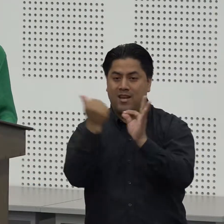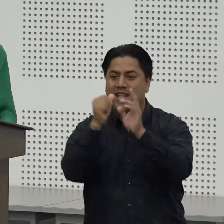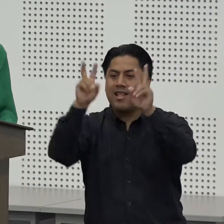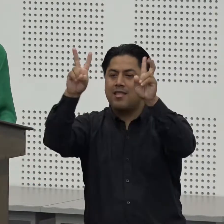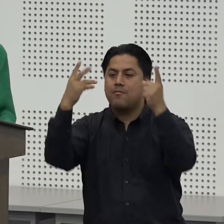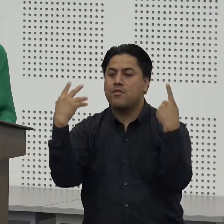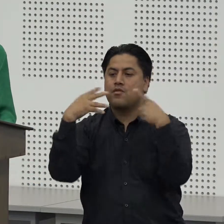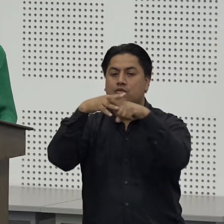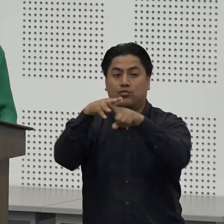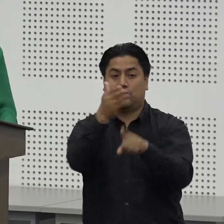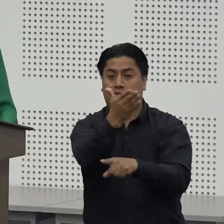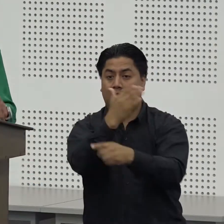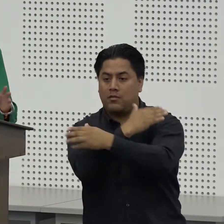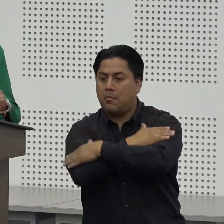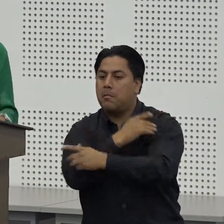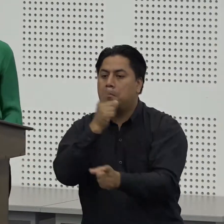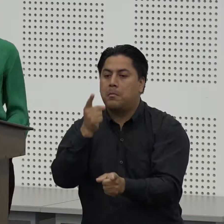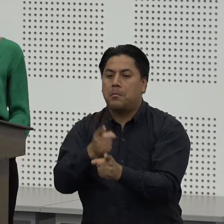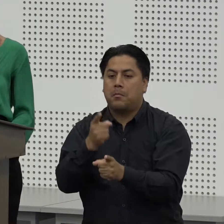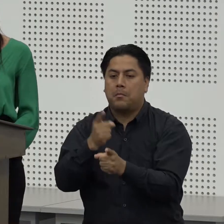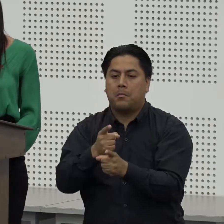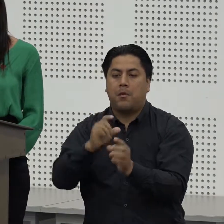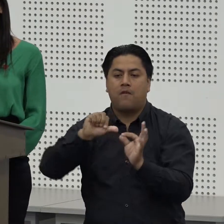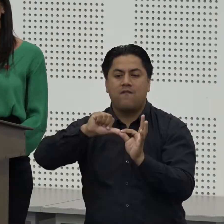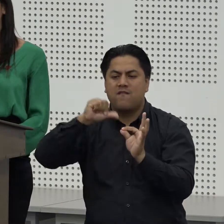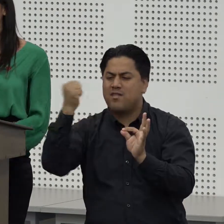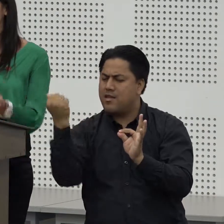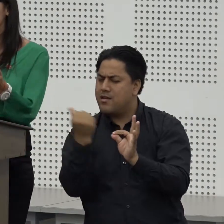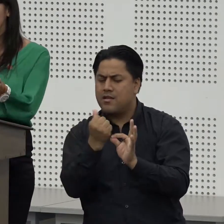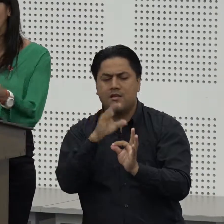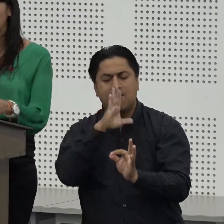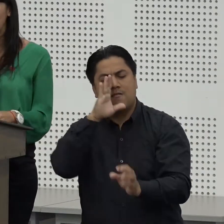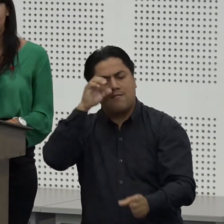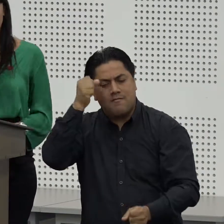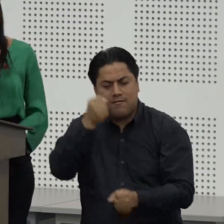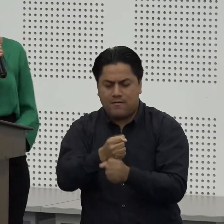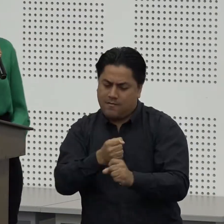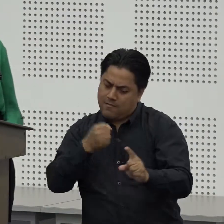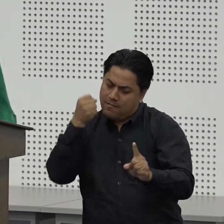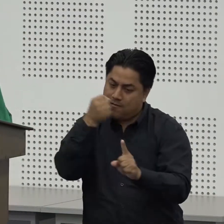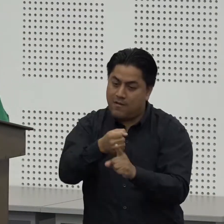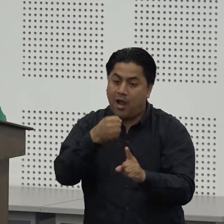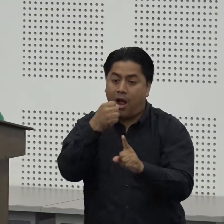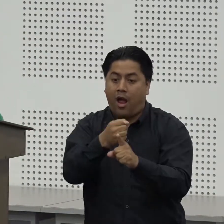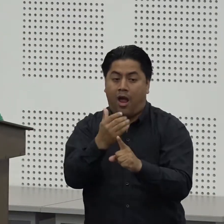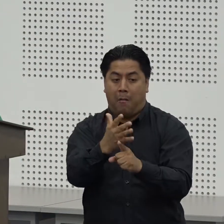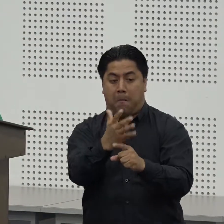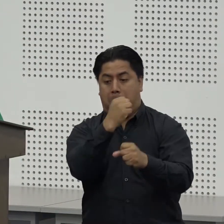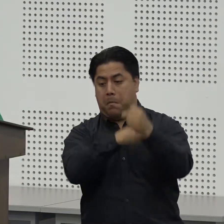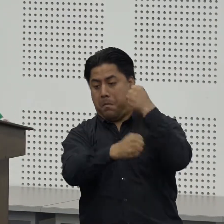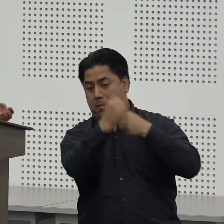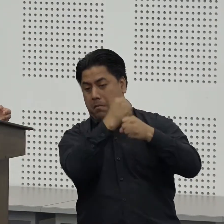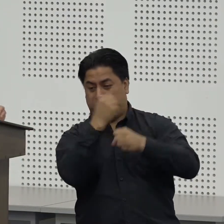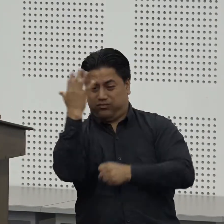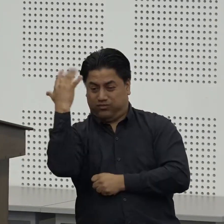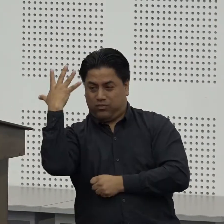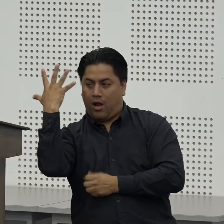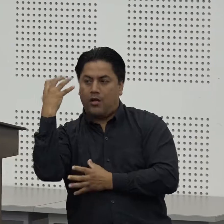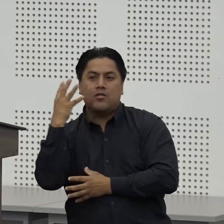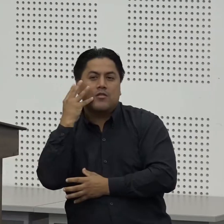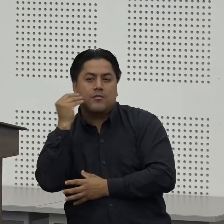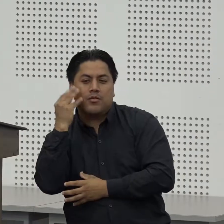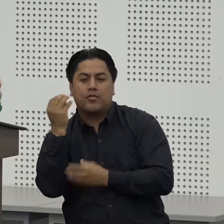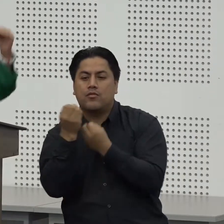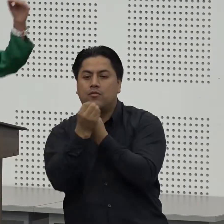es verdad desde fe y alegría hace muchos años estamos trabajando y ahora compartimos la experiencia acá con la educación